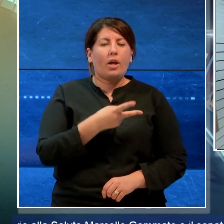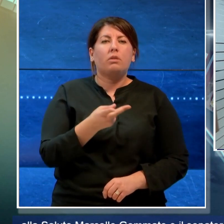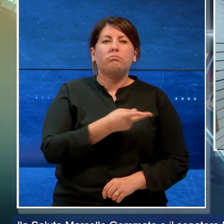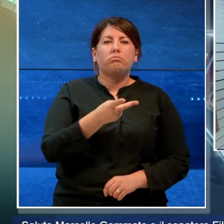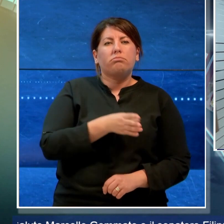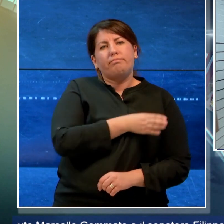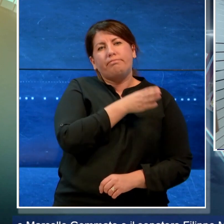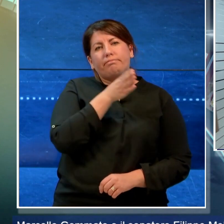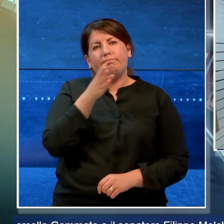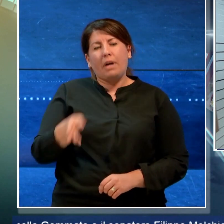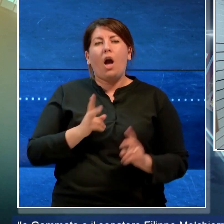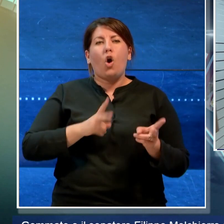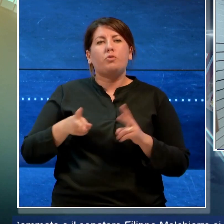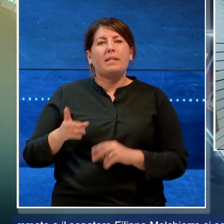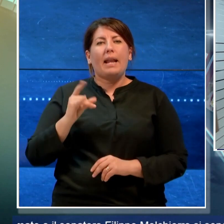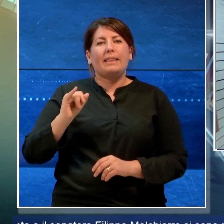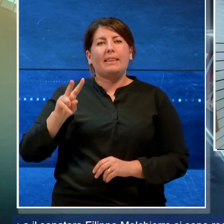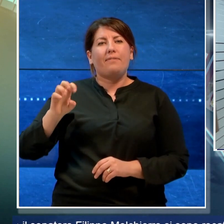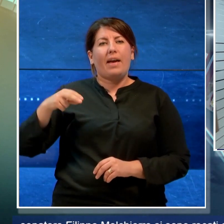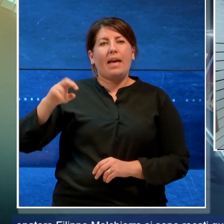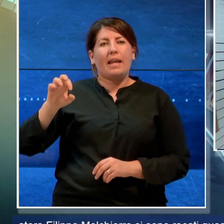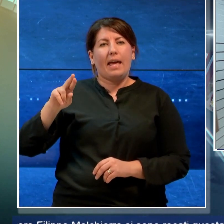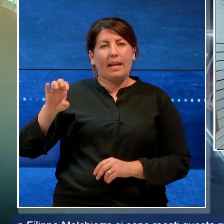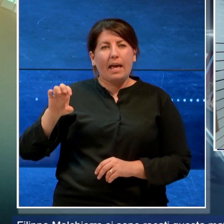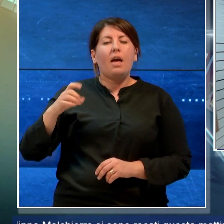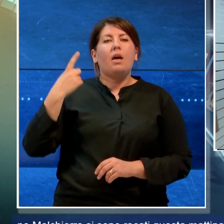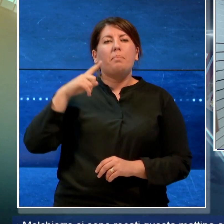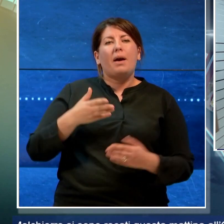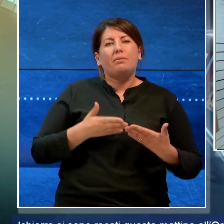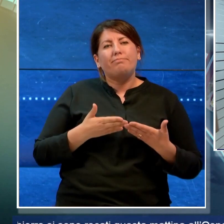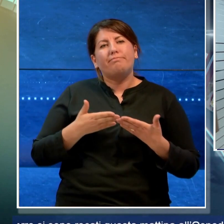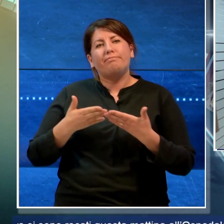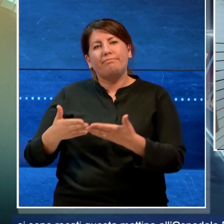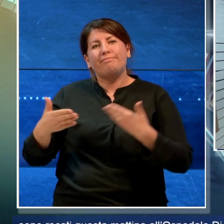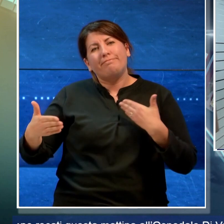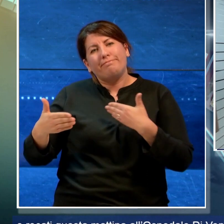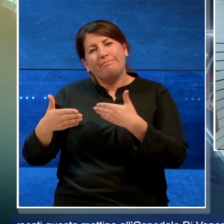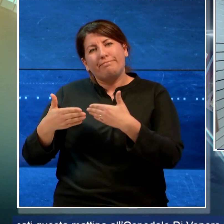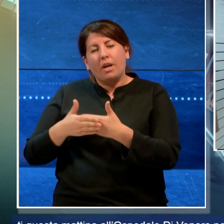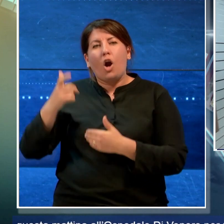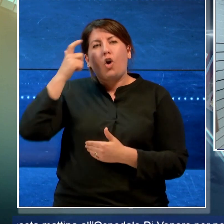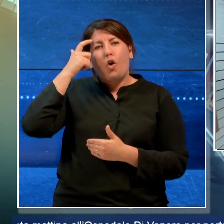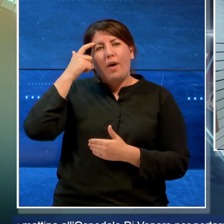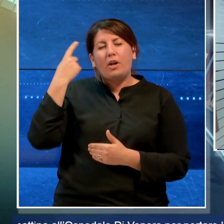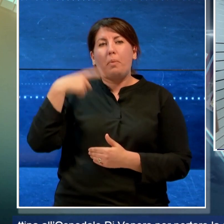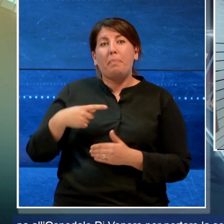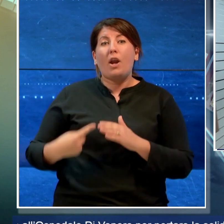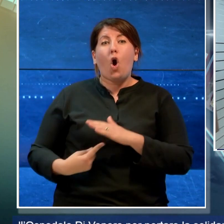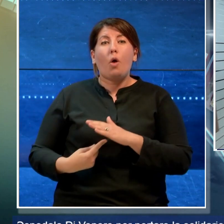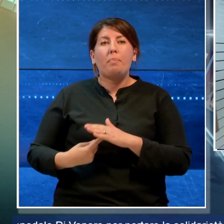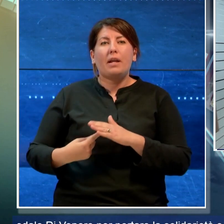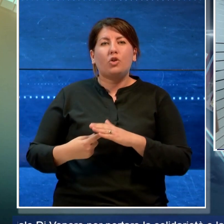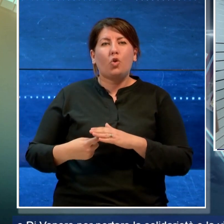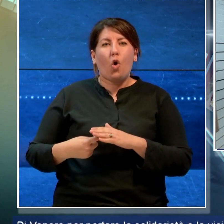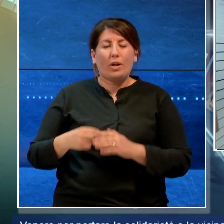all'ospedale di Venere per portare solidarietà e vicinanza del governo agli operatori